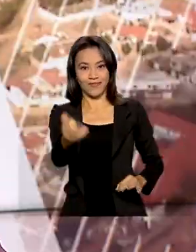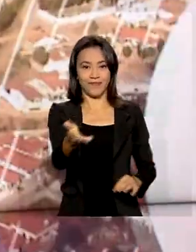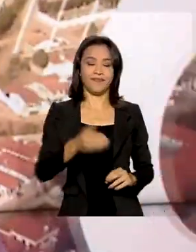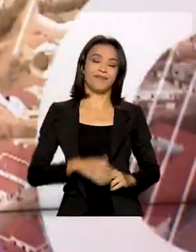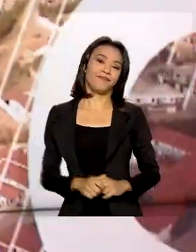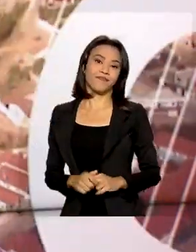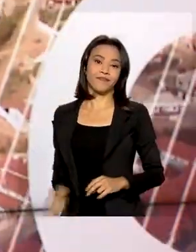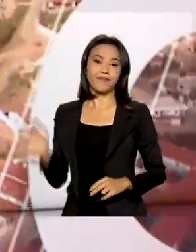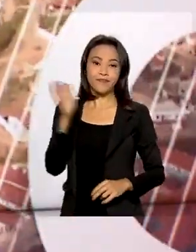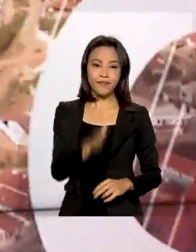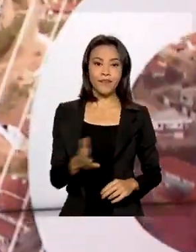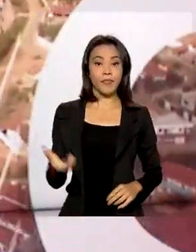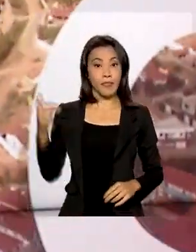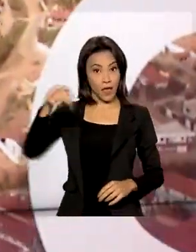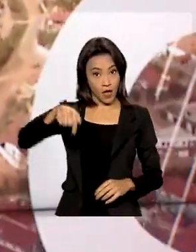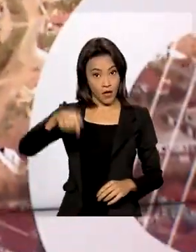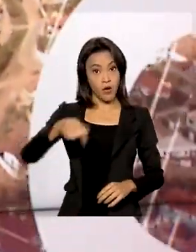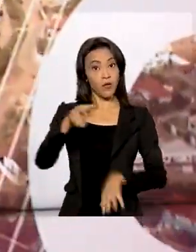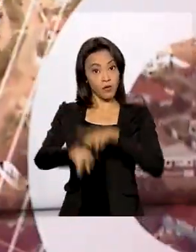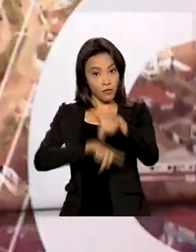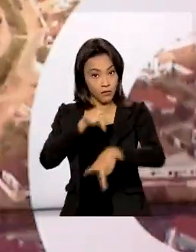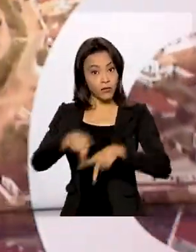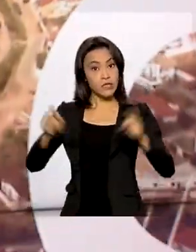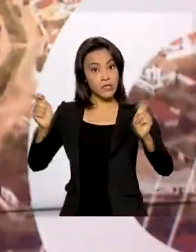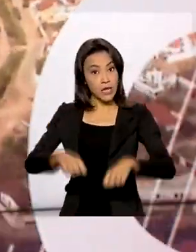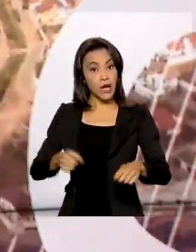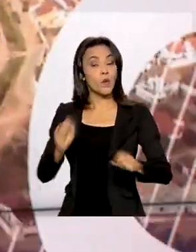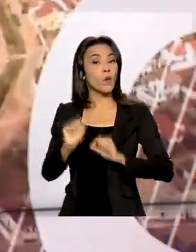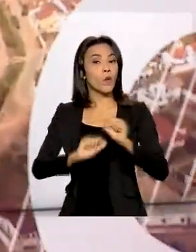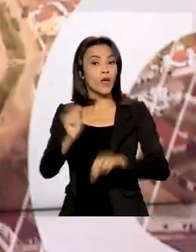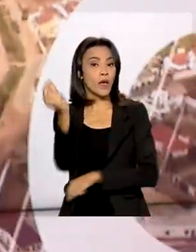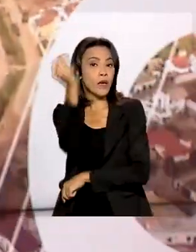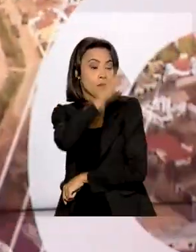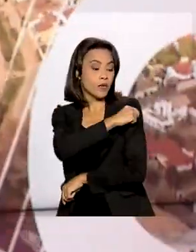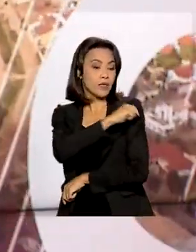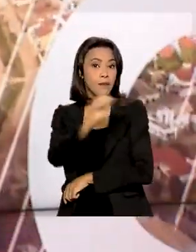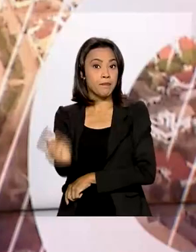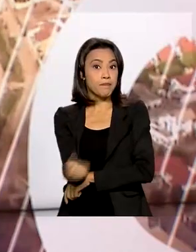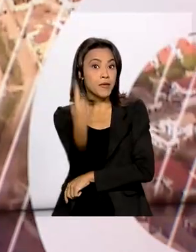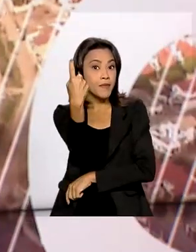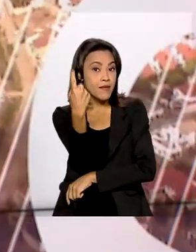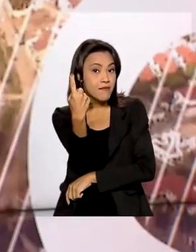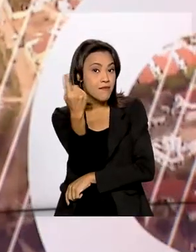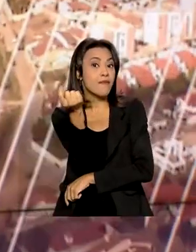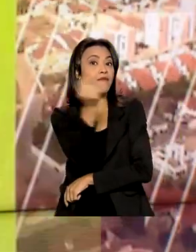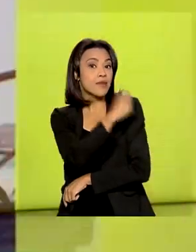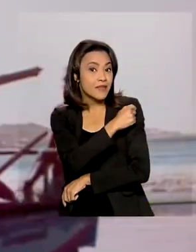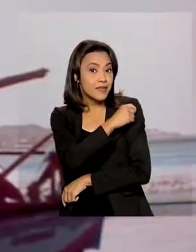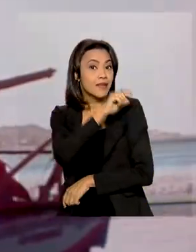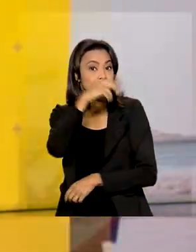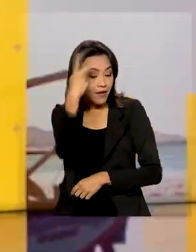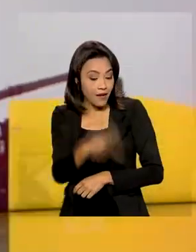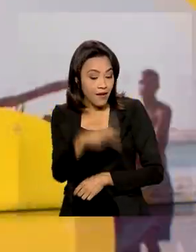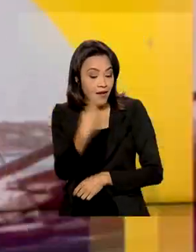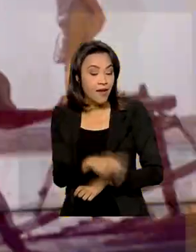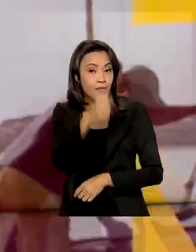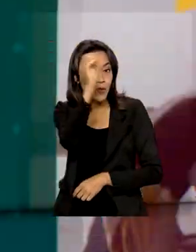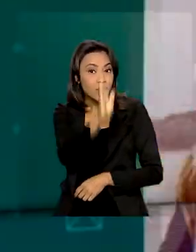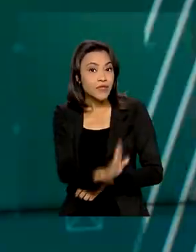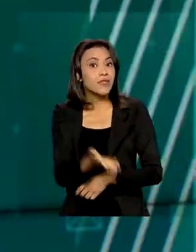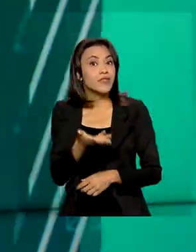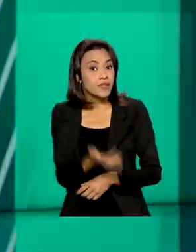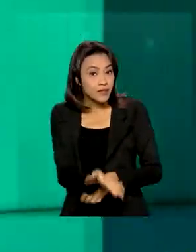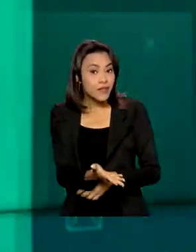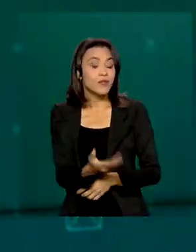A partir de agora, população já pode ser imunizada com a primeira vacina produzida totalmente aqui no Brasil pela Fiocruz.